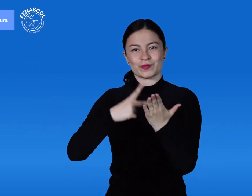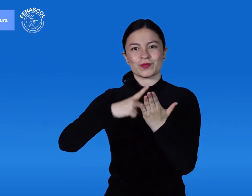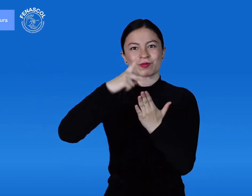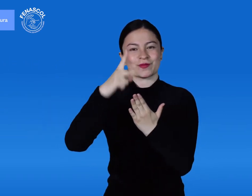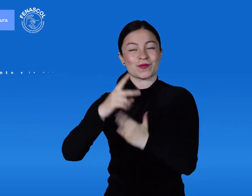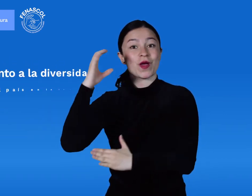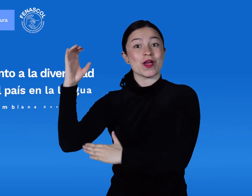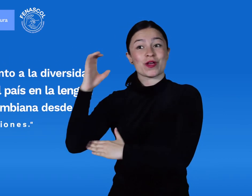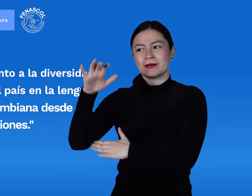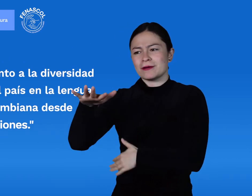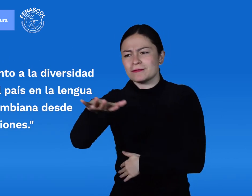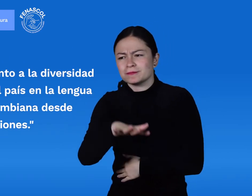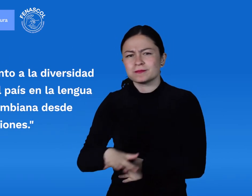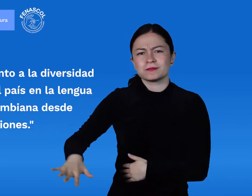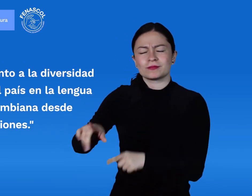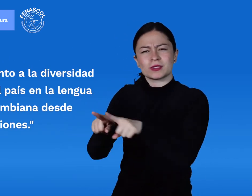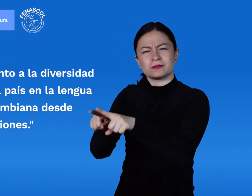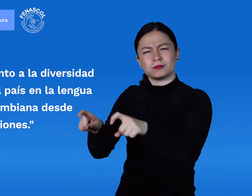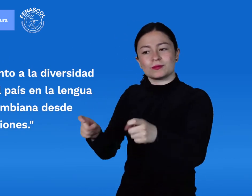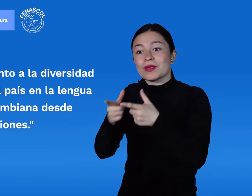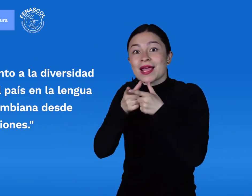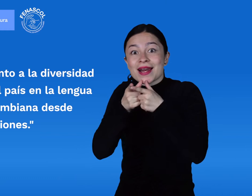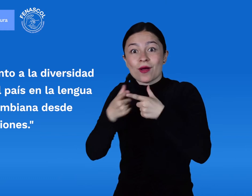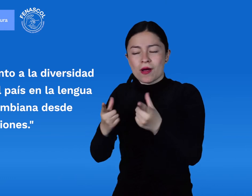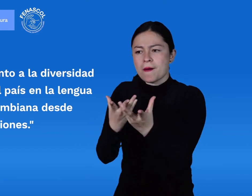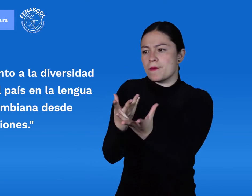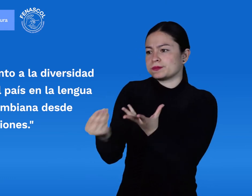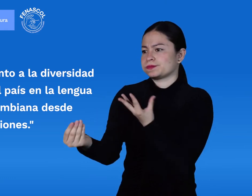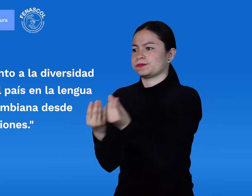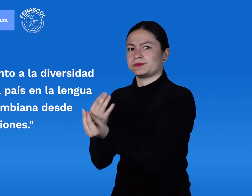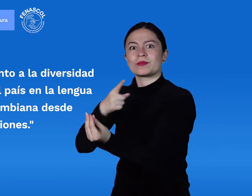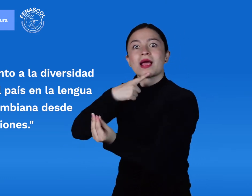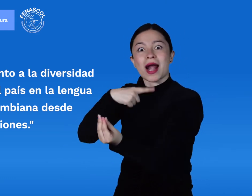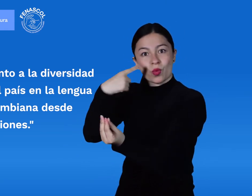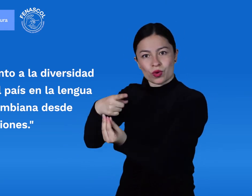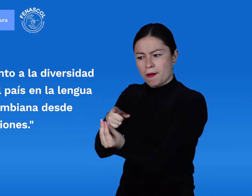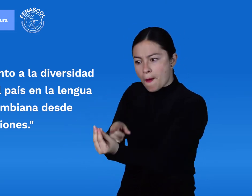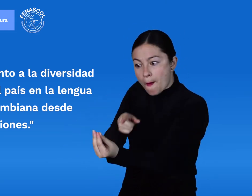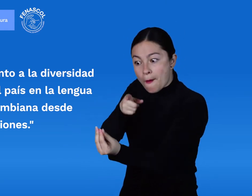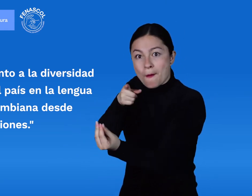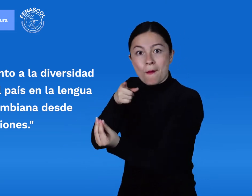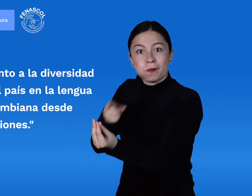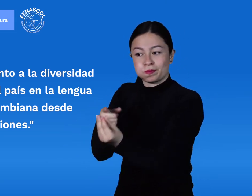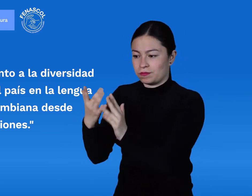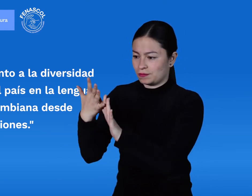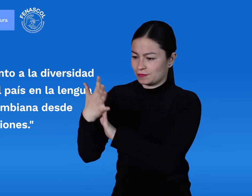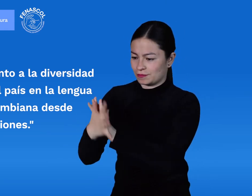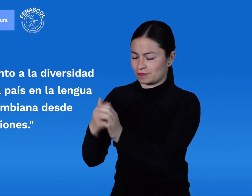con un proyecto titulado Fortalecimiento a la diversidad lingüística del país en la lengua de